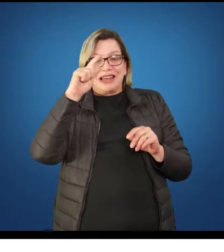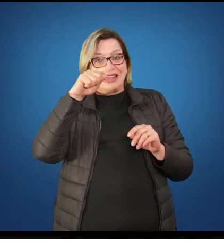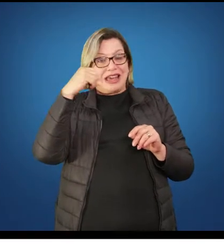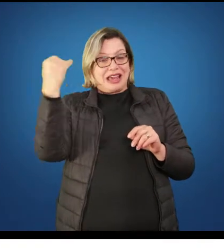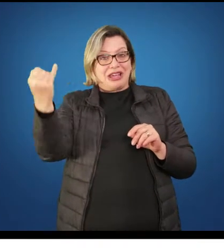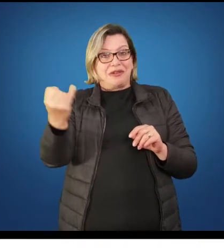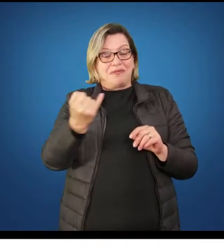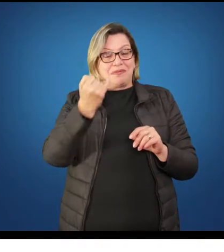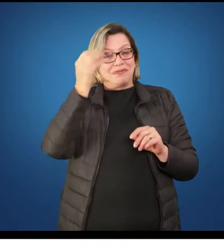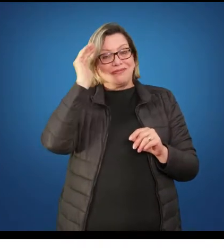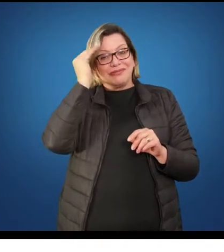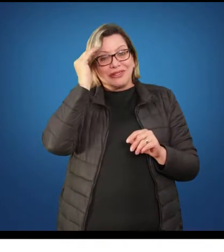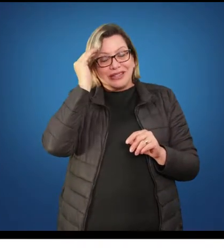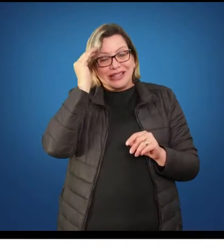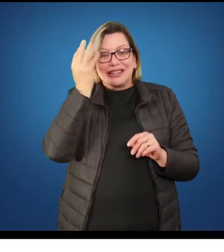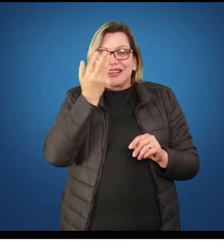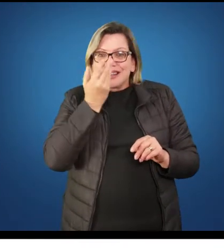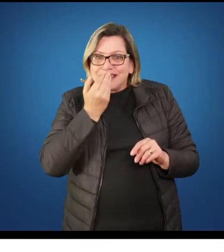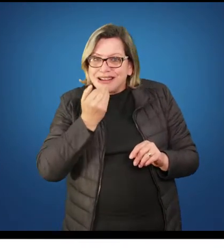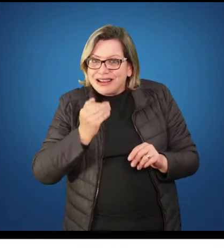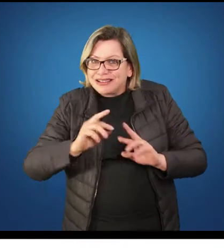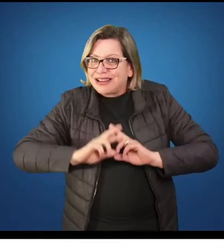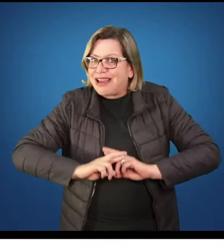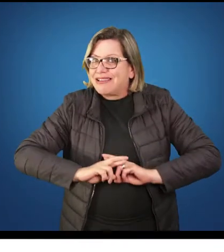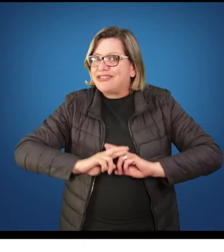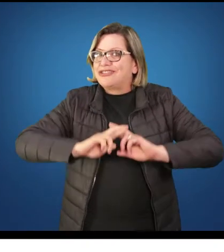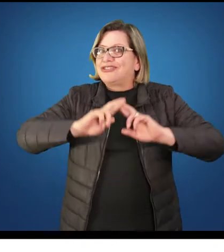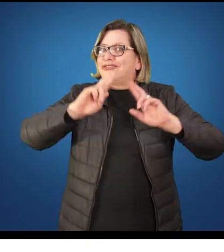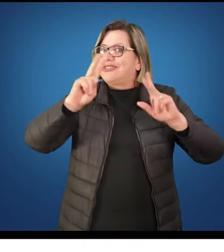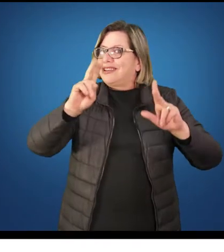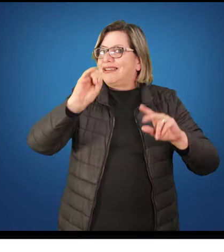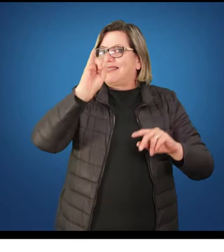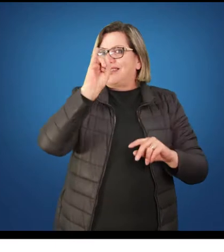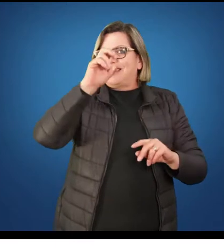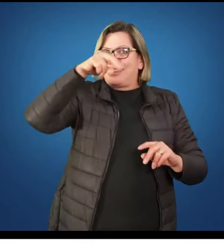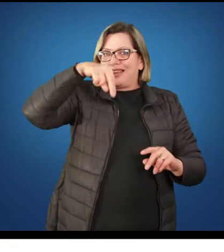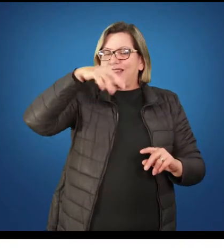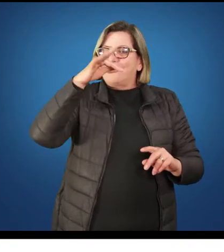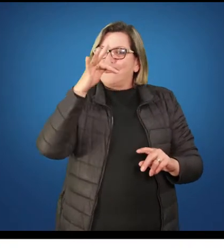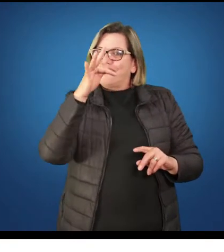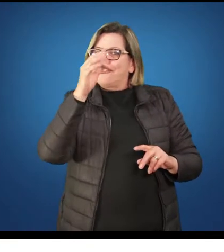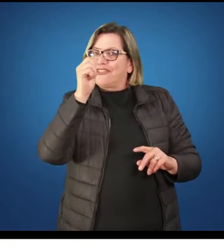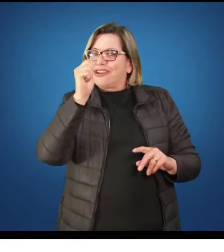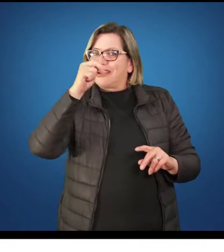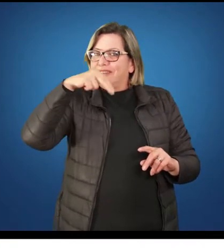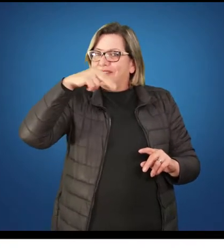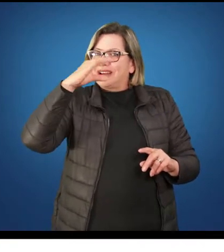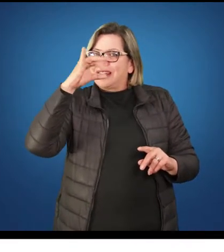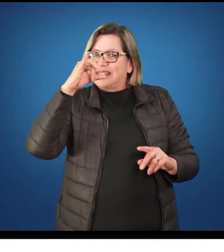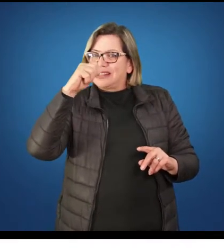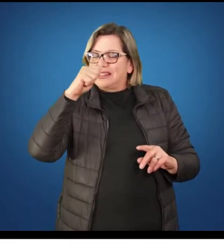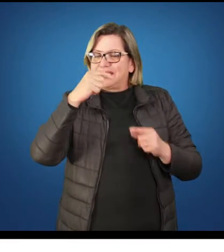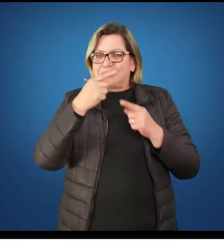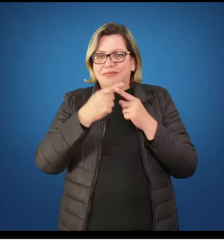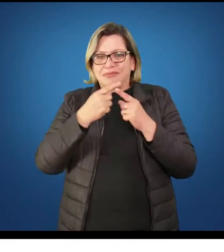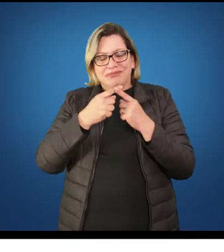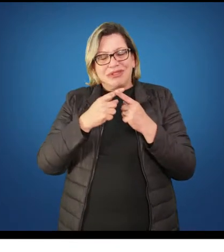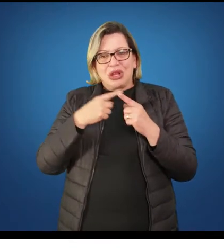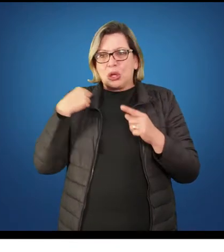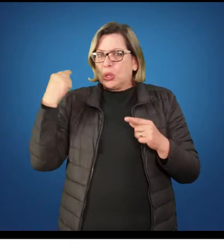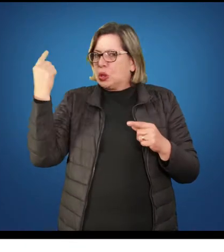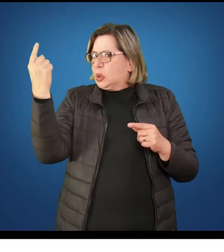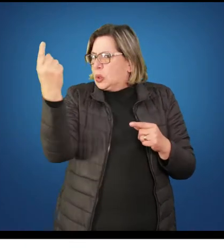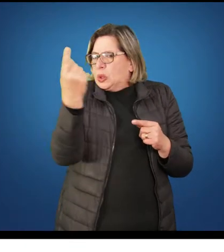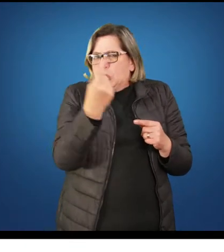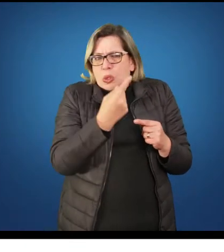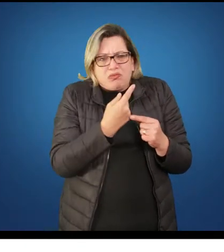foi estabelecido por uma série de questões ao longo do desenvolvimento humano e que passou a denominar um determinado período